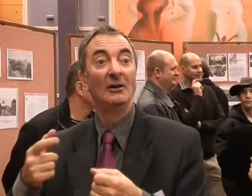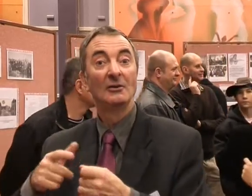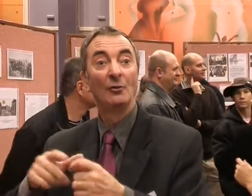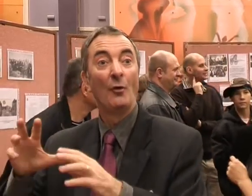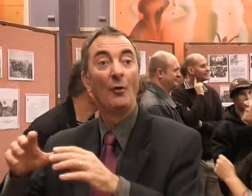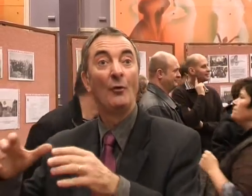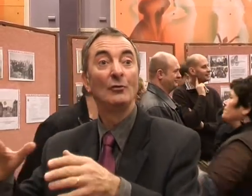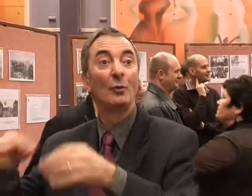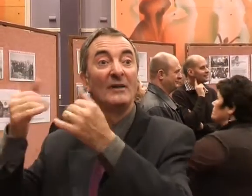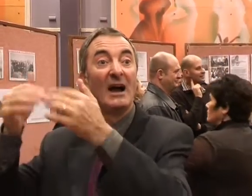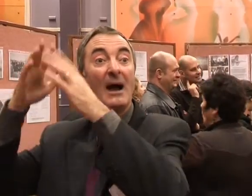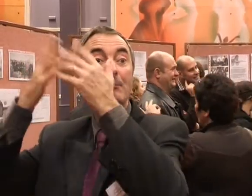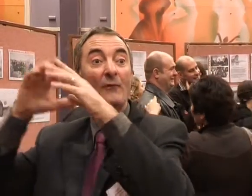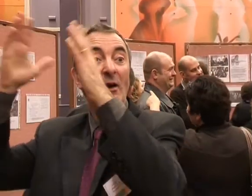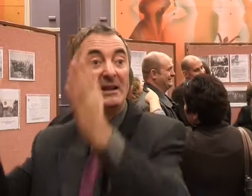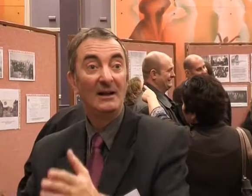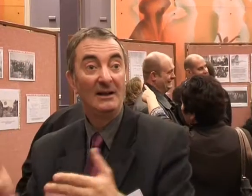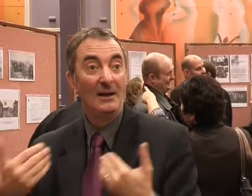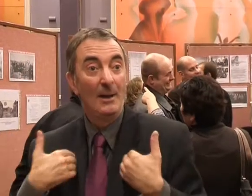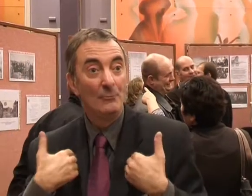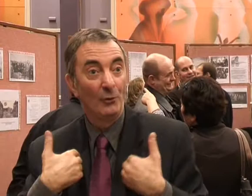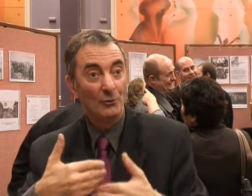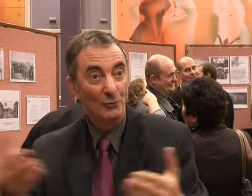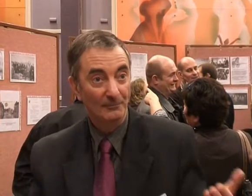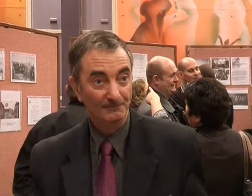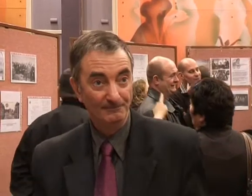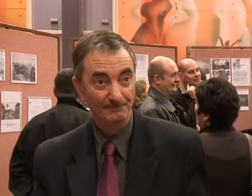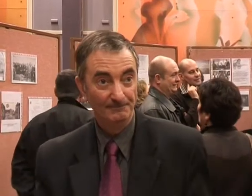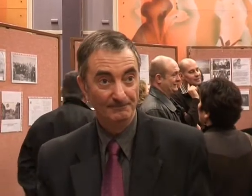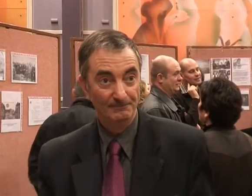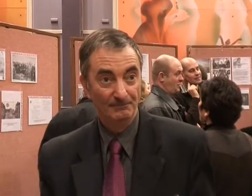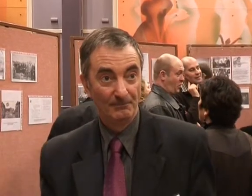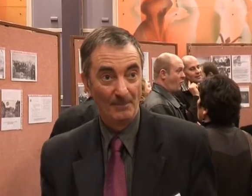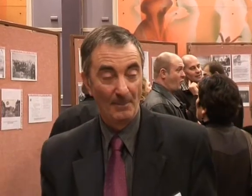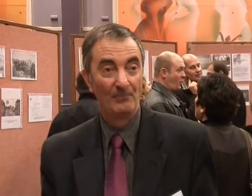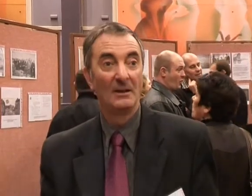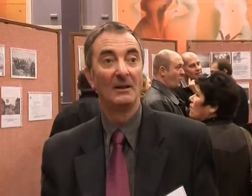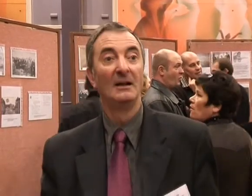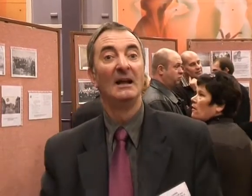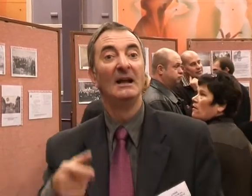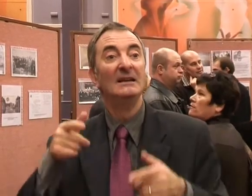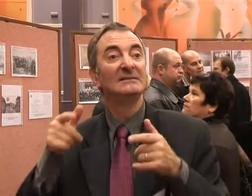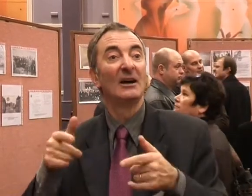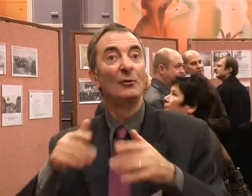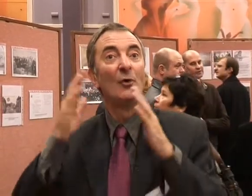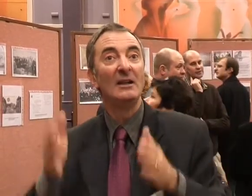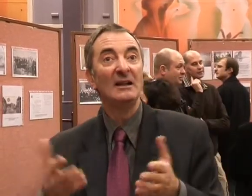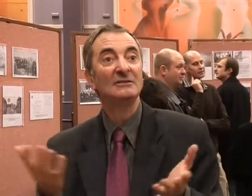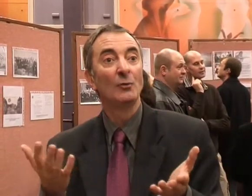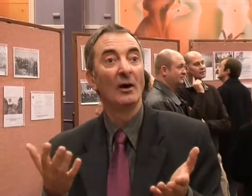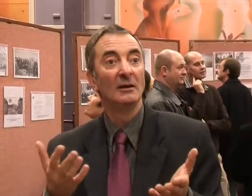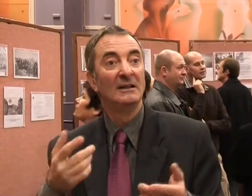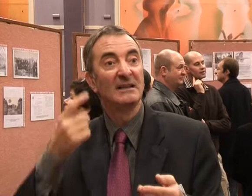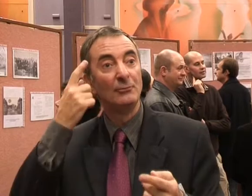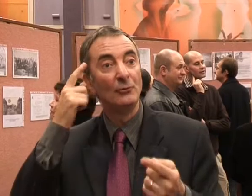qui ont trouvé cette maison, et qu'on pourrait rendre hommage en les remerciant. Et cette maison, en fait, ce